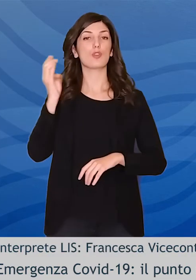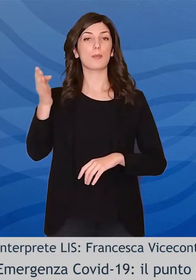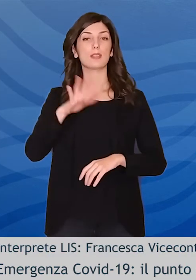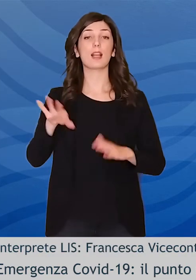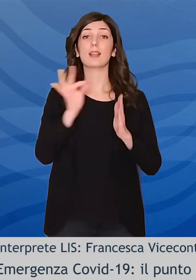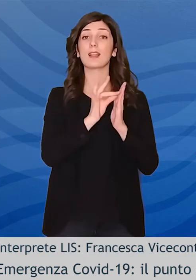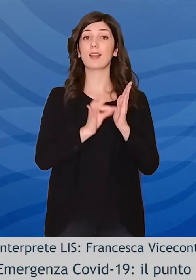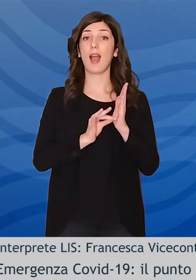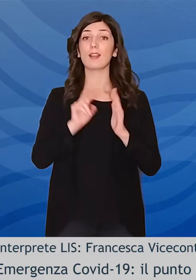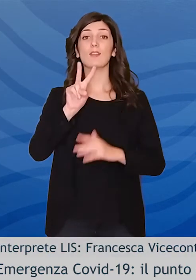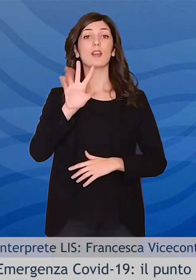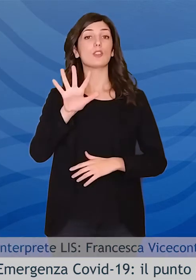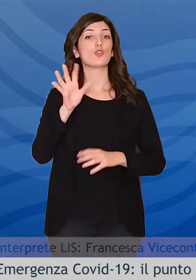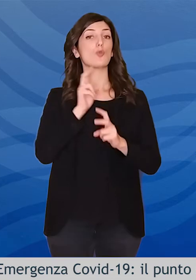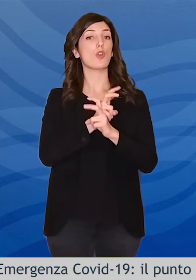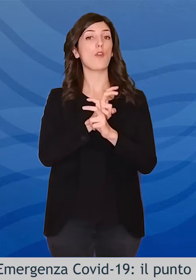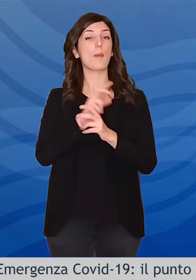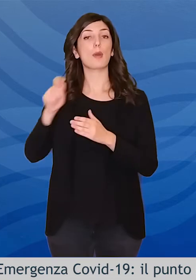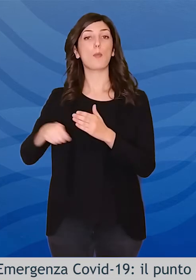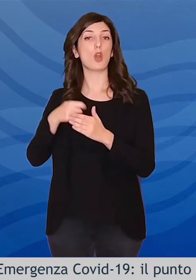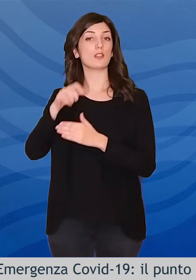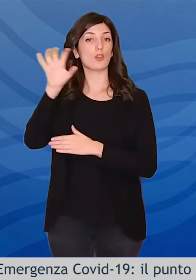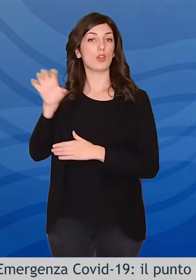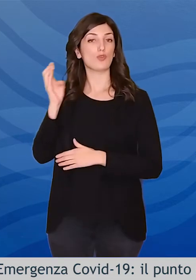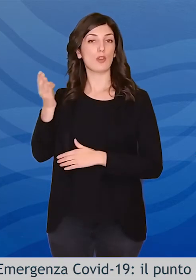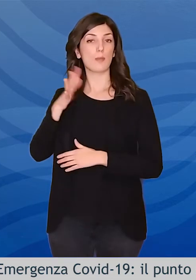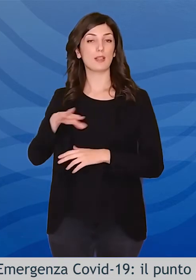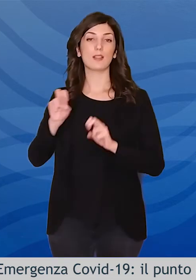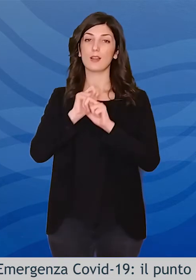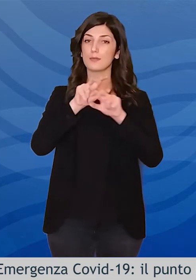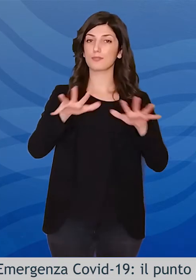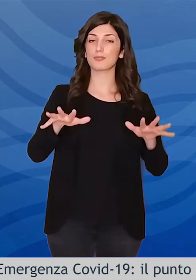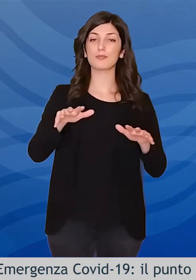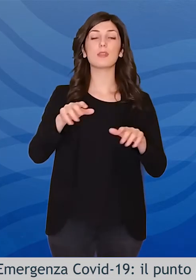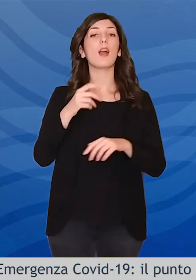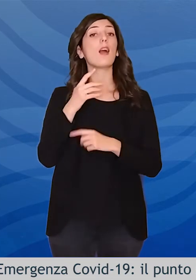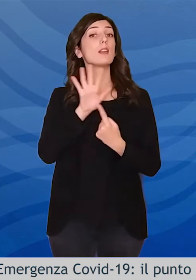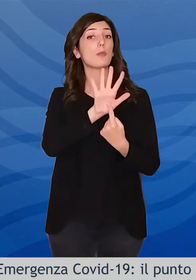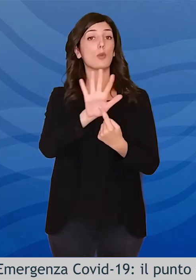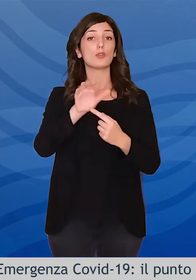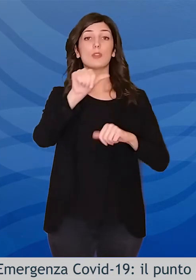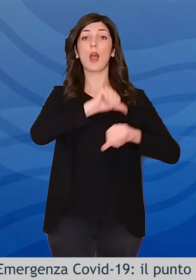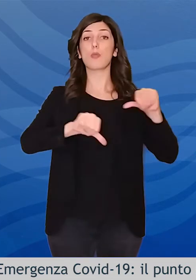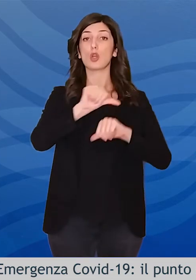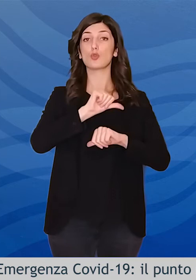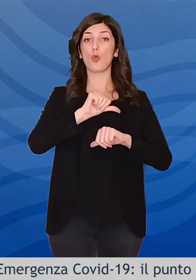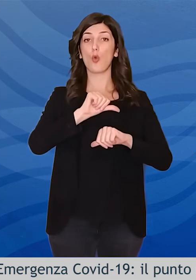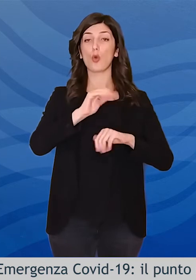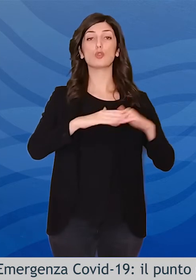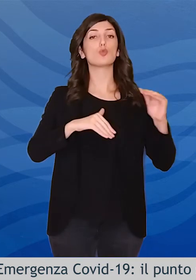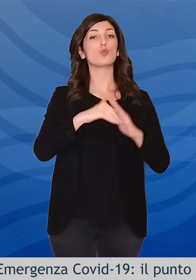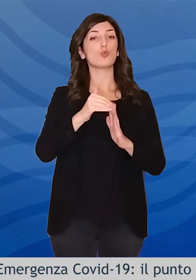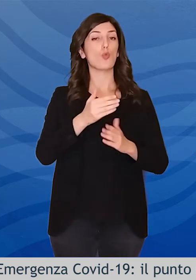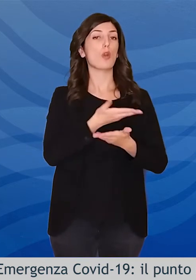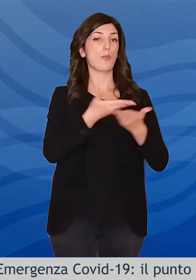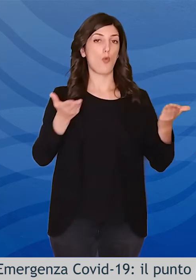25 novembre già diffusi dal bollettino della Regione indicano che dai laboratori presso strutture ospedaliere pubbliche e convenzionate della